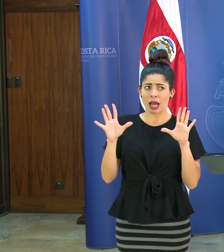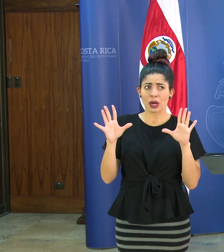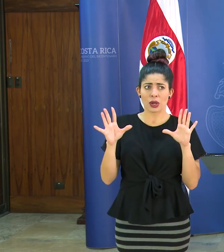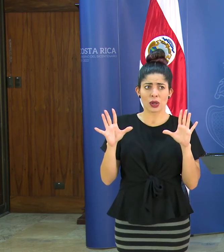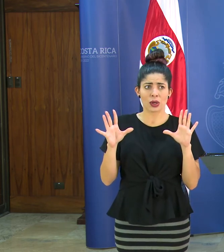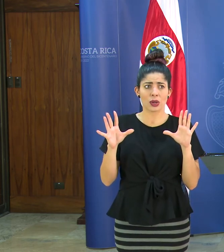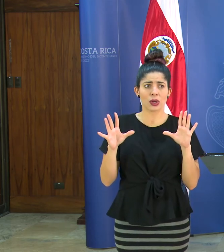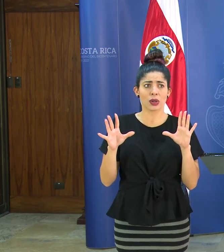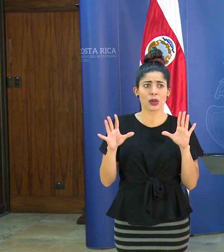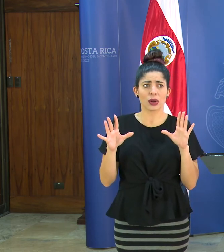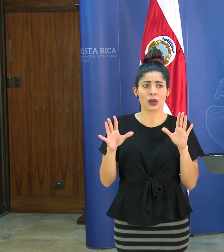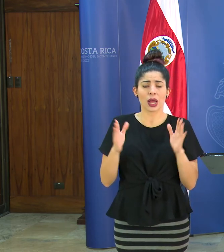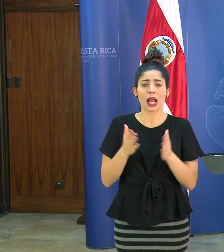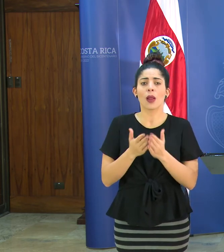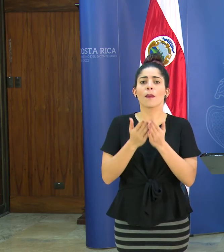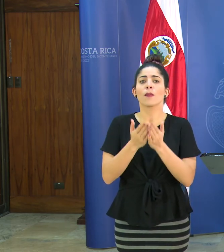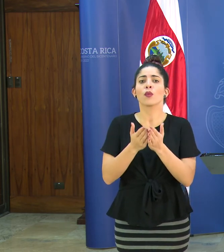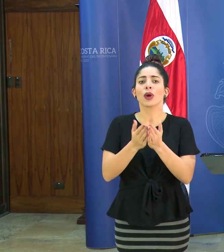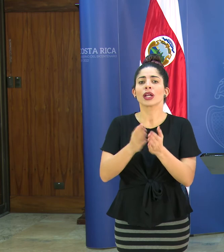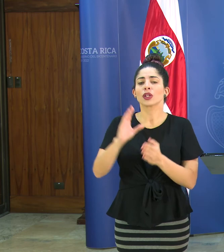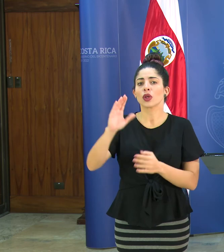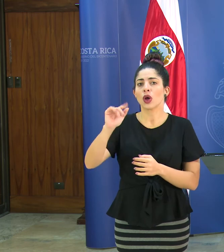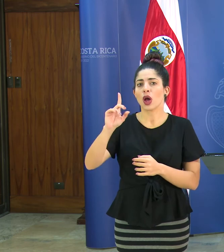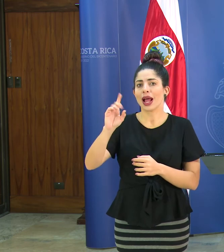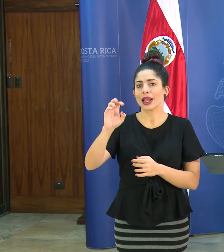en los puertos de Caldera